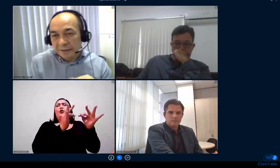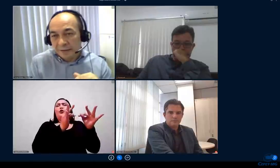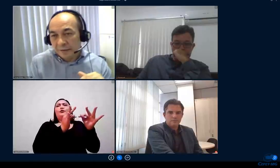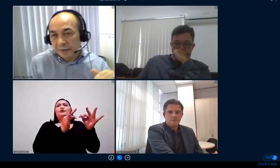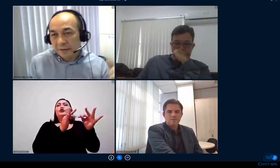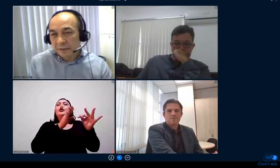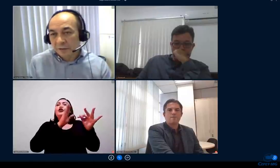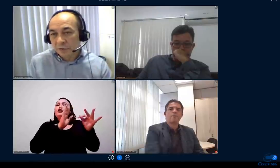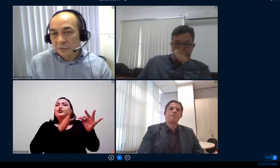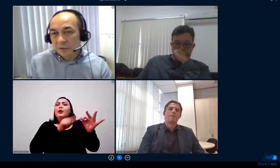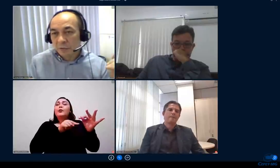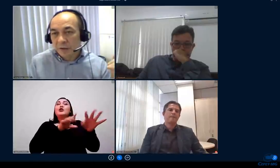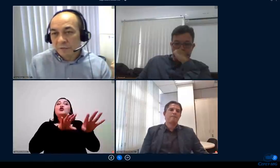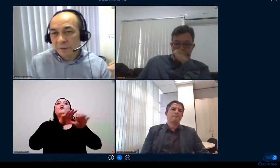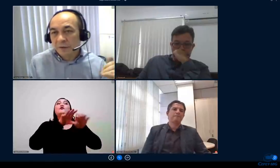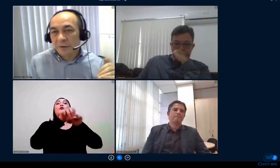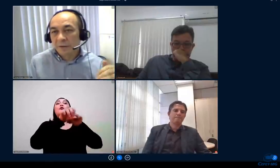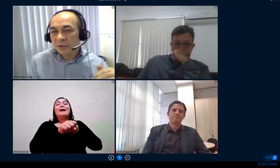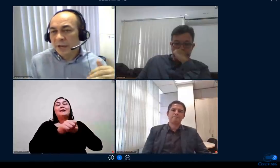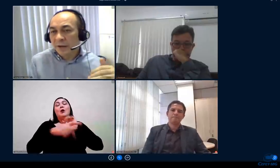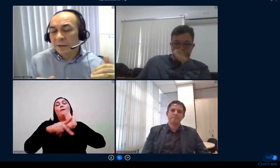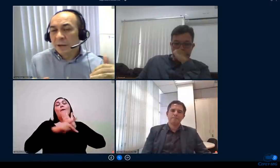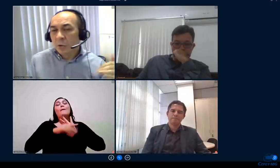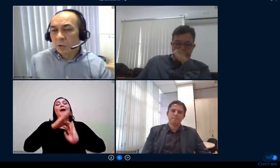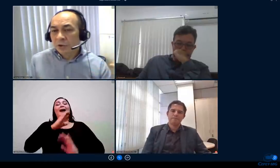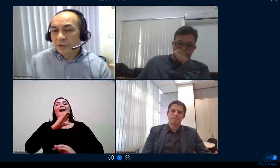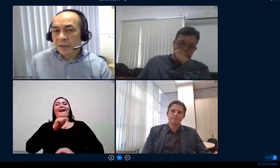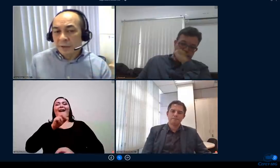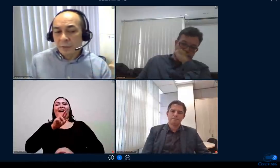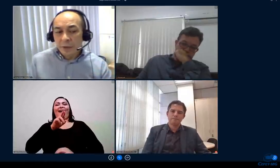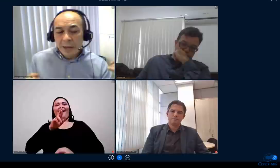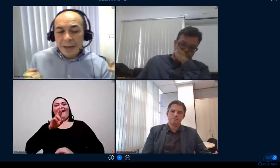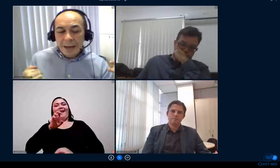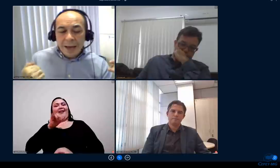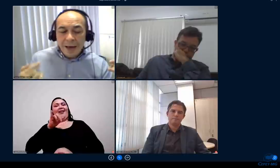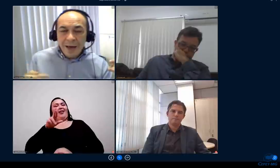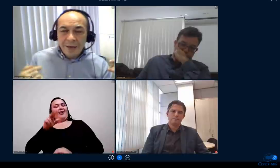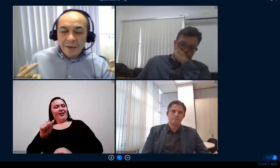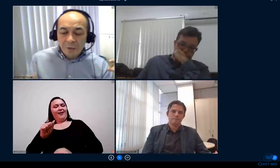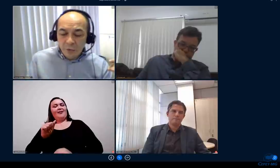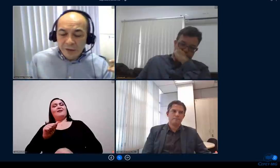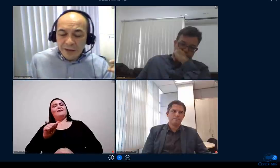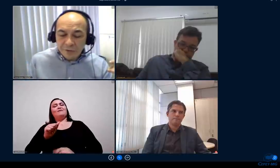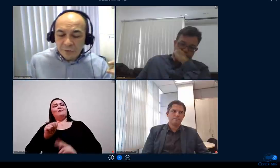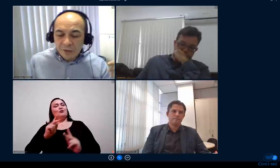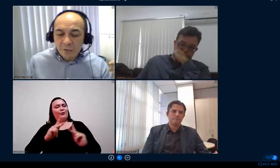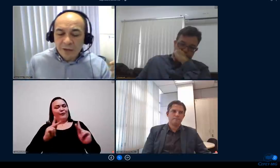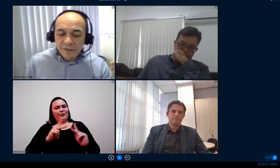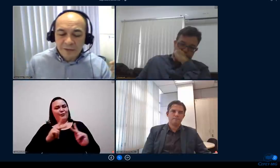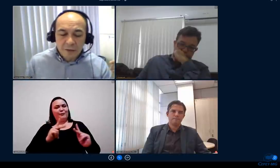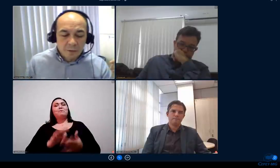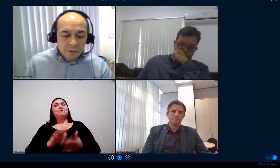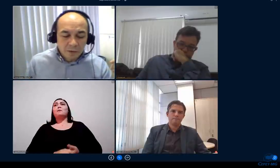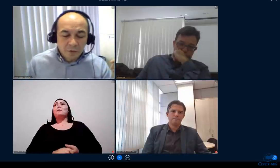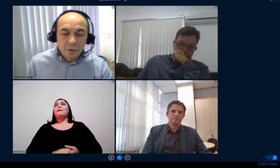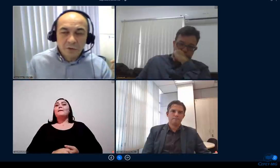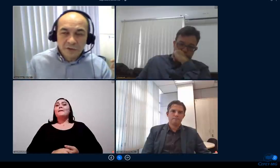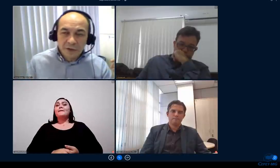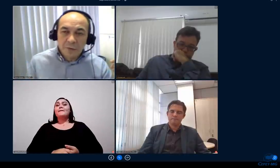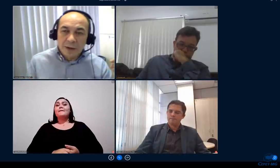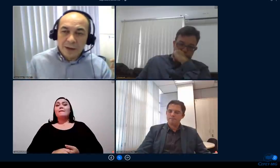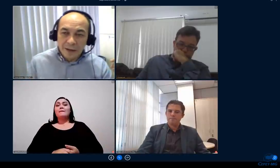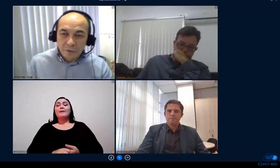carreira dentro da instituição do IFMT então já era cotidiano o ingresso de educação de